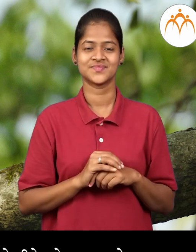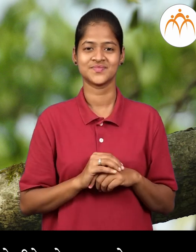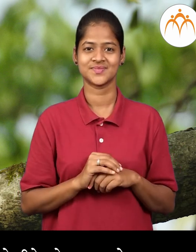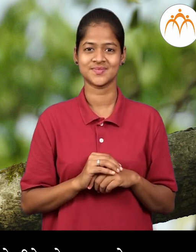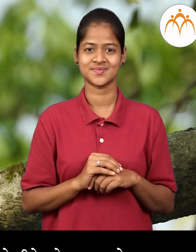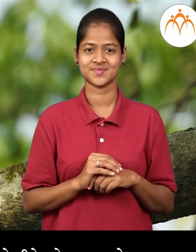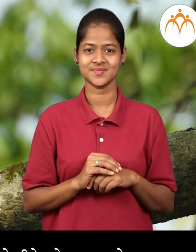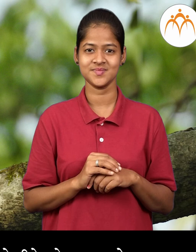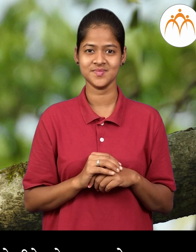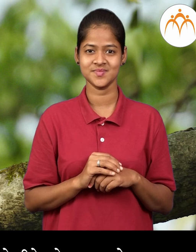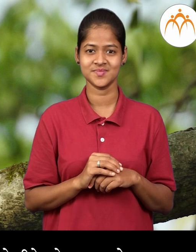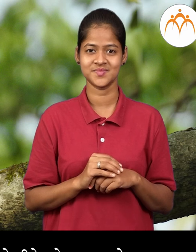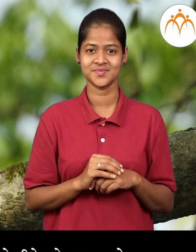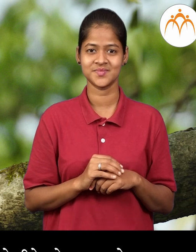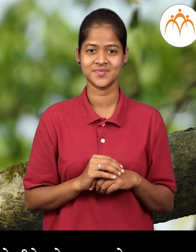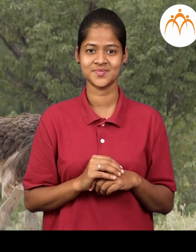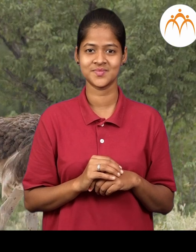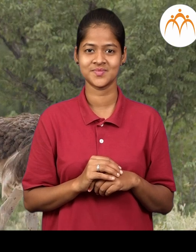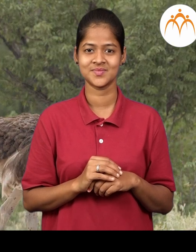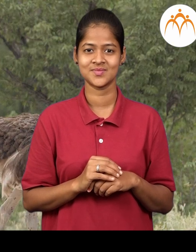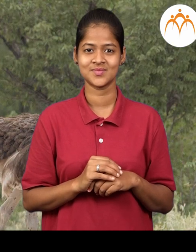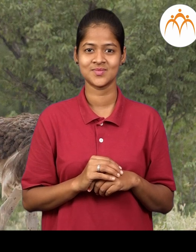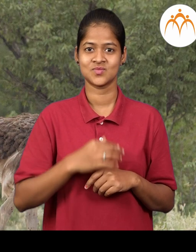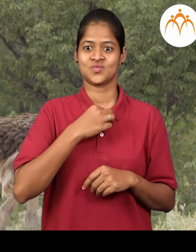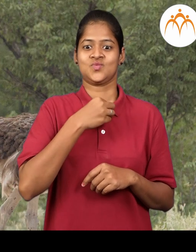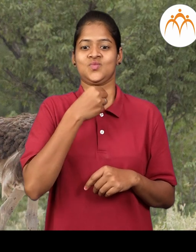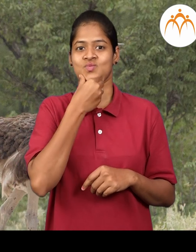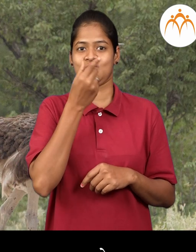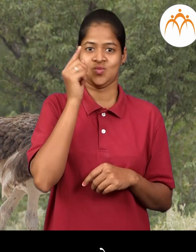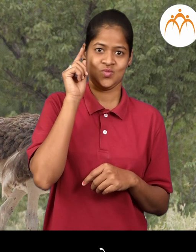भोक पड़तो शहाम्रूग